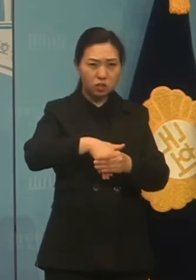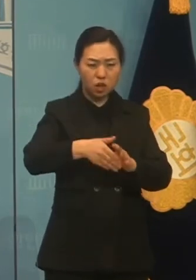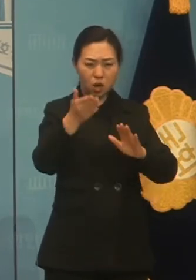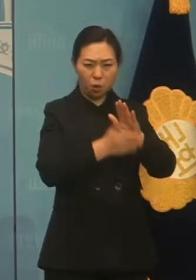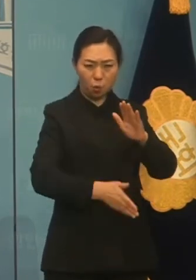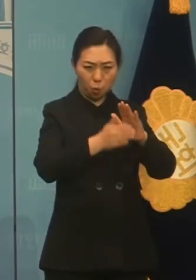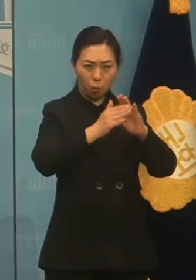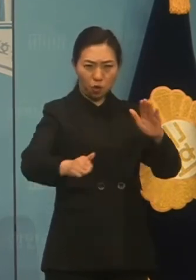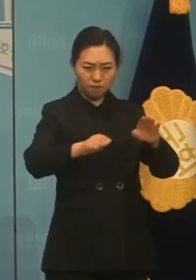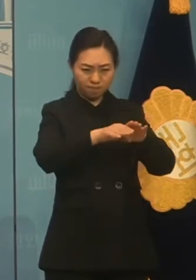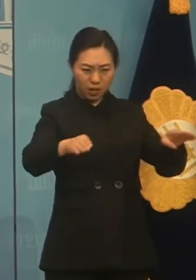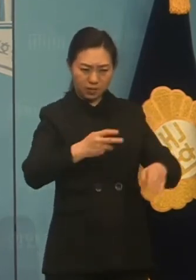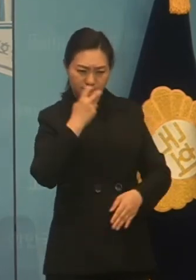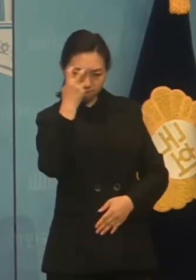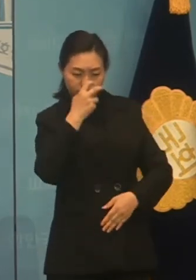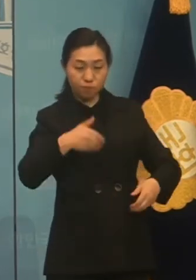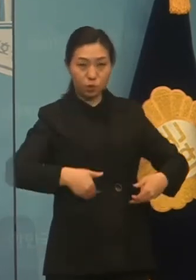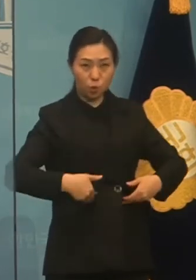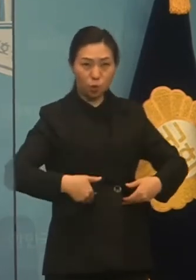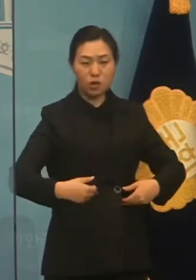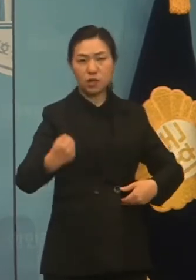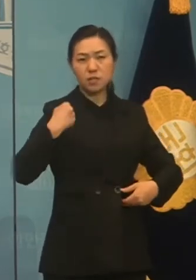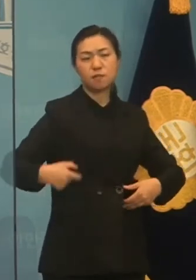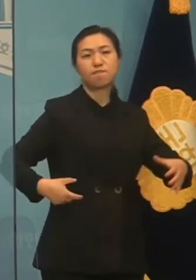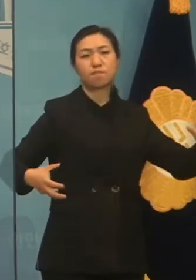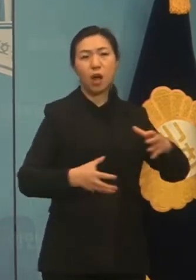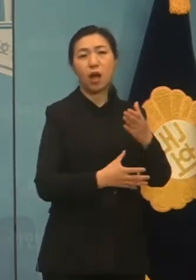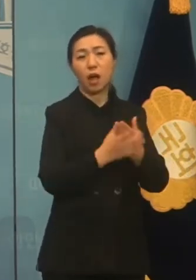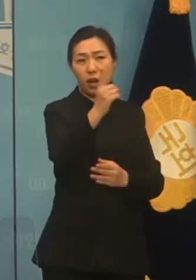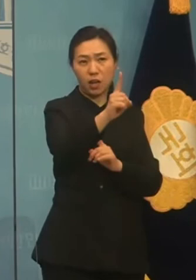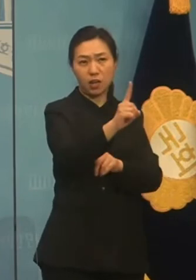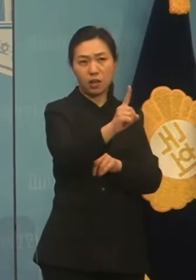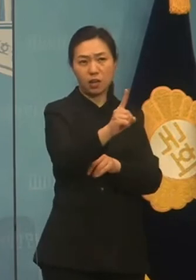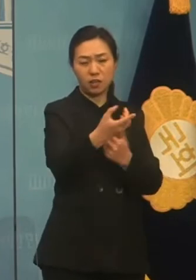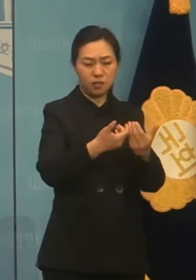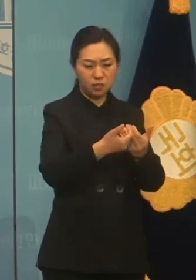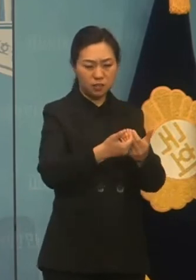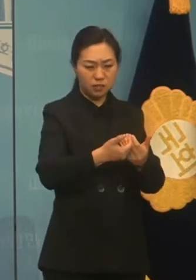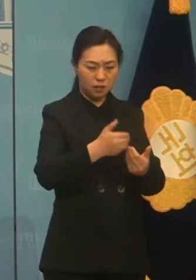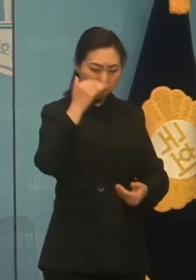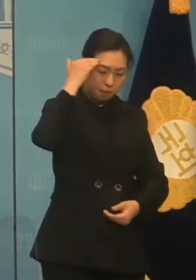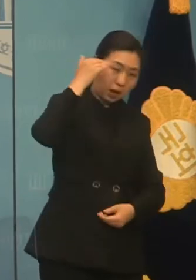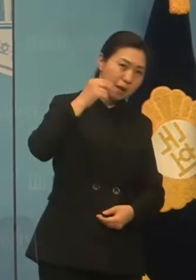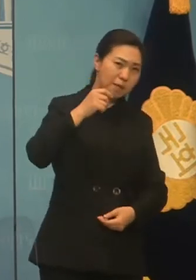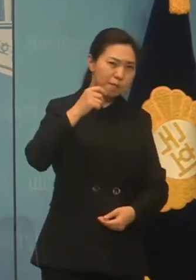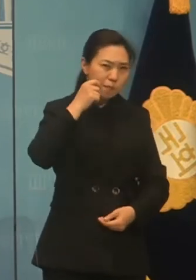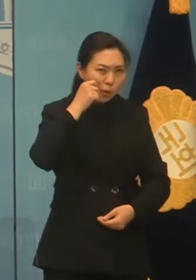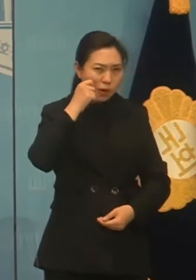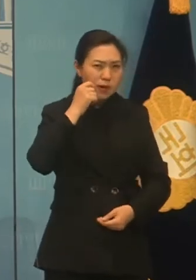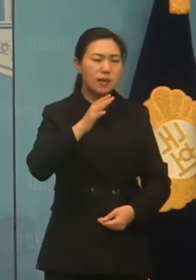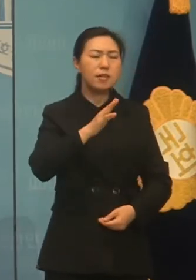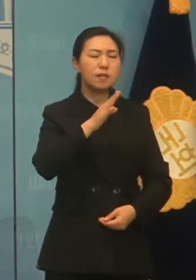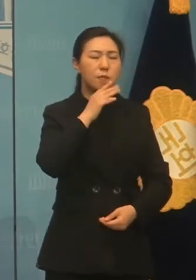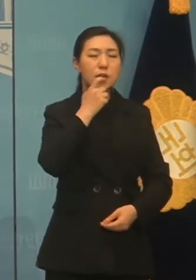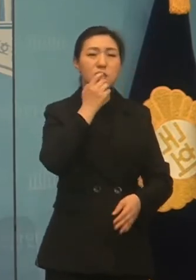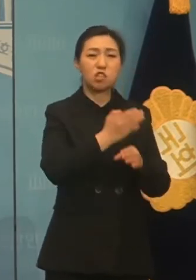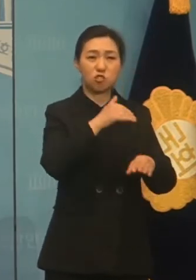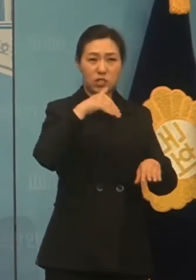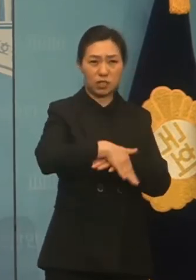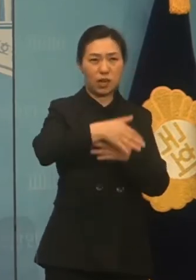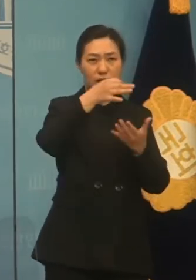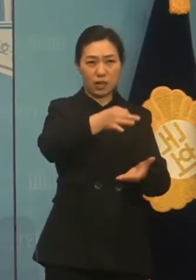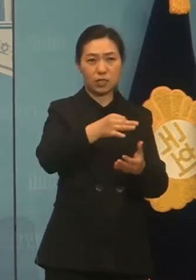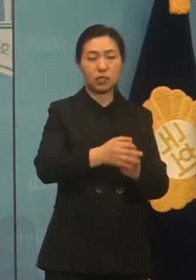관리되어야 합니다. 원팀 정신은 절대 훼손할 수 없는 민주당의 가치입니다. 당원 동지자로,